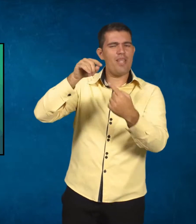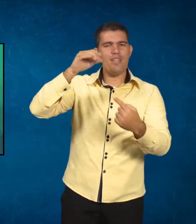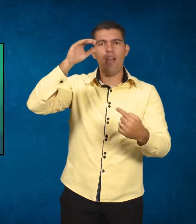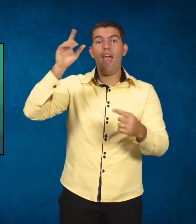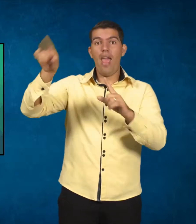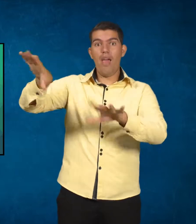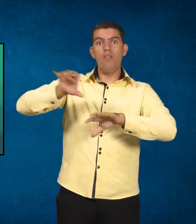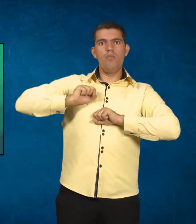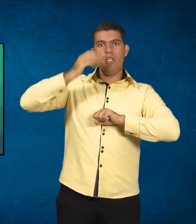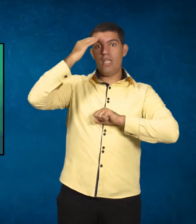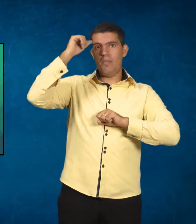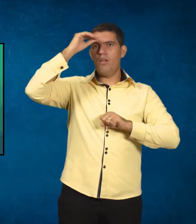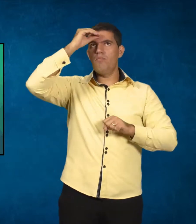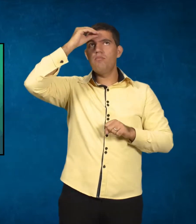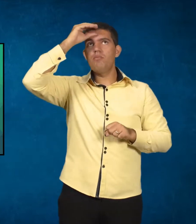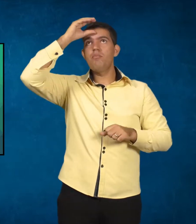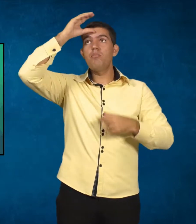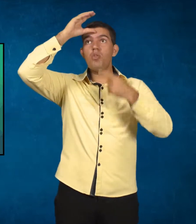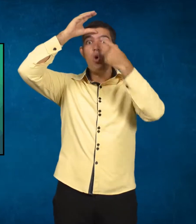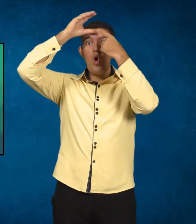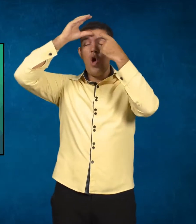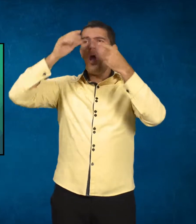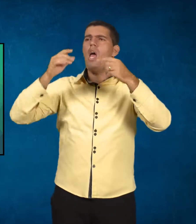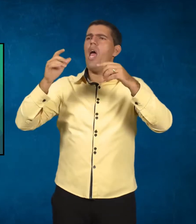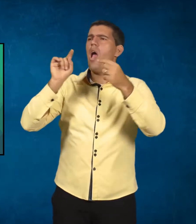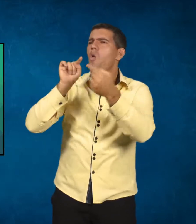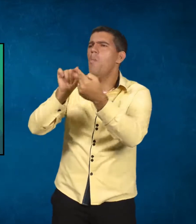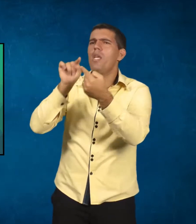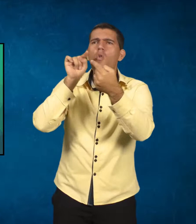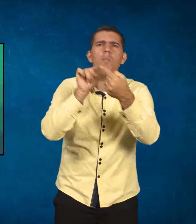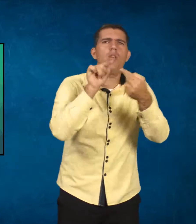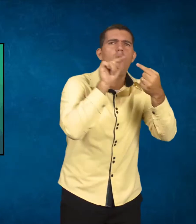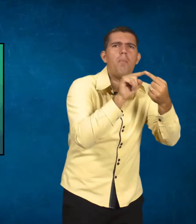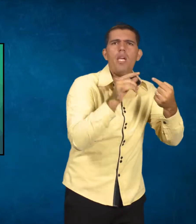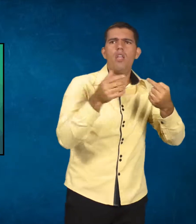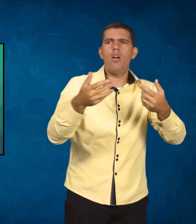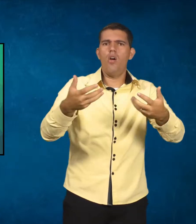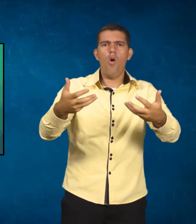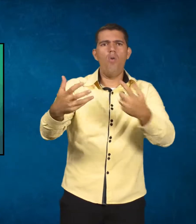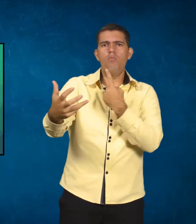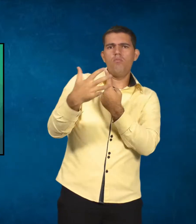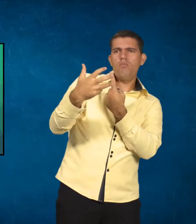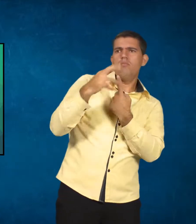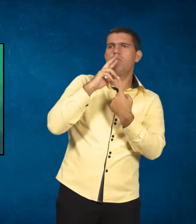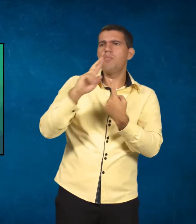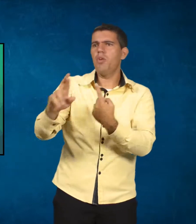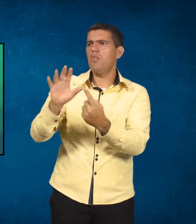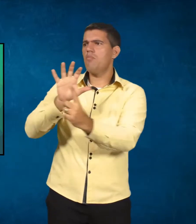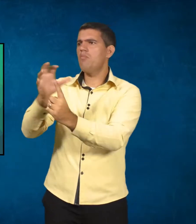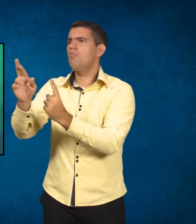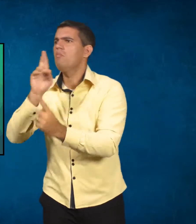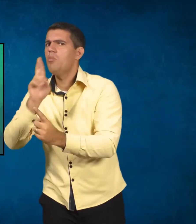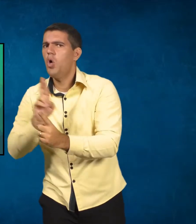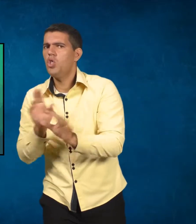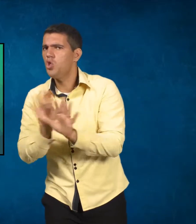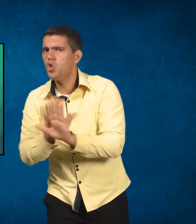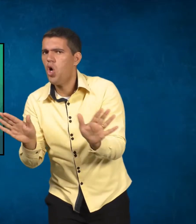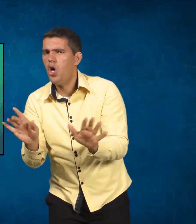do saber, não é um amontoado de associações ou de estímulos-resposta. Não. Então ele sugere que para a gente buscar